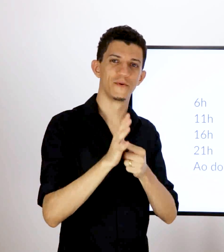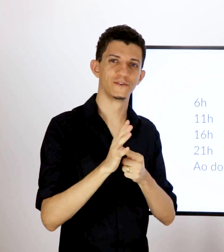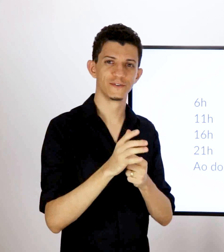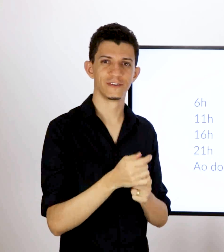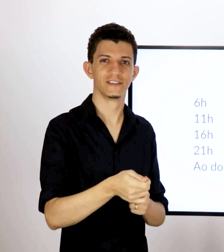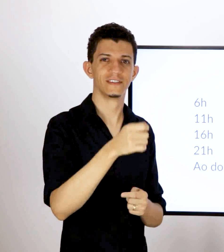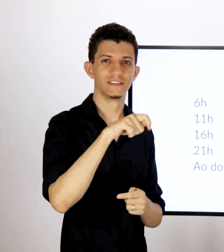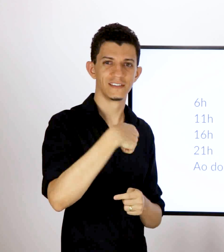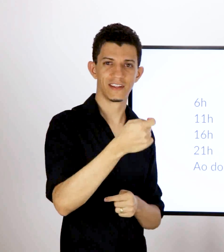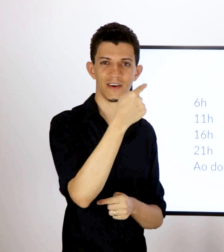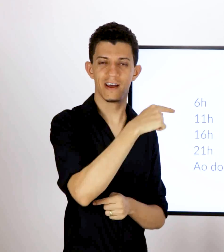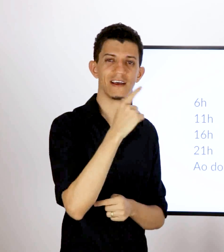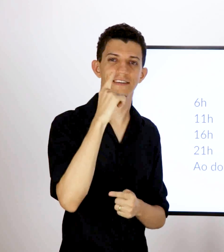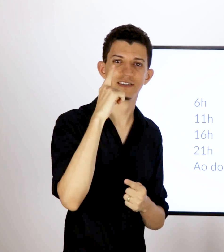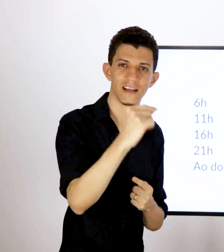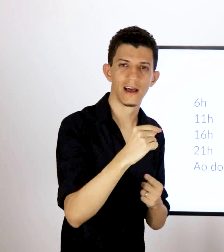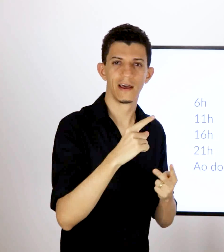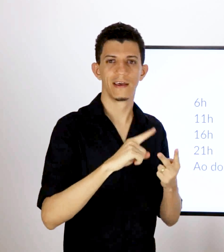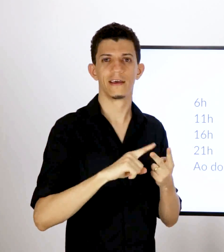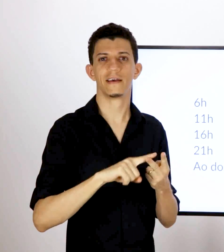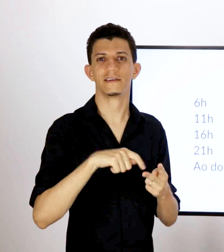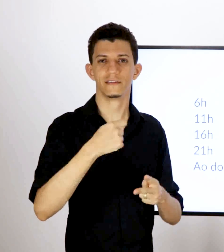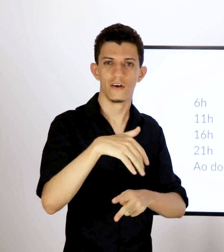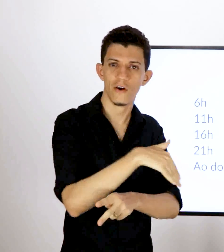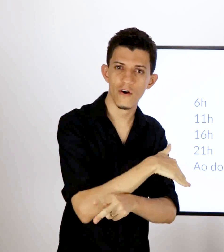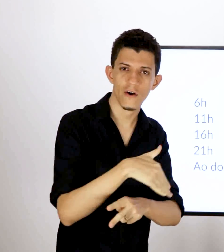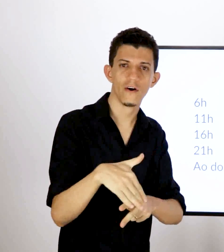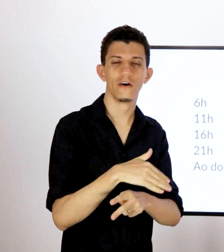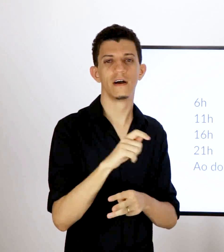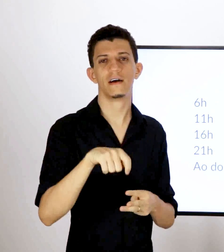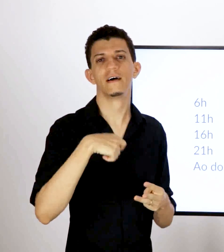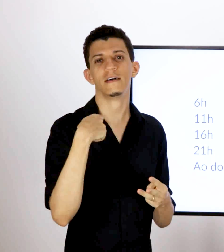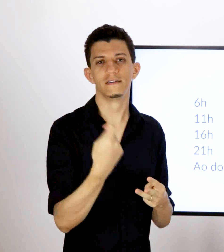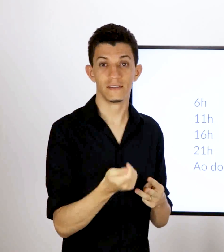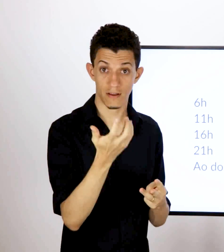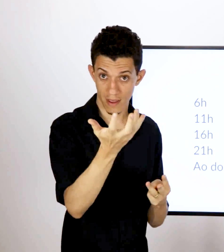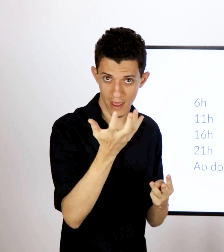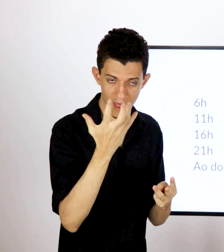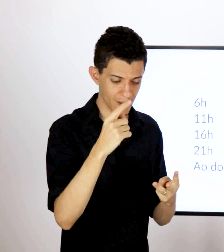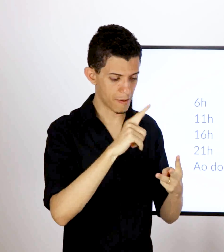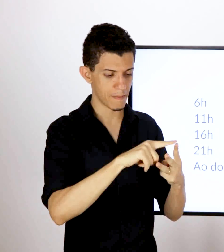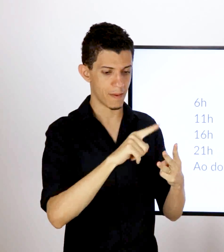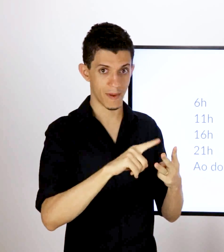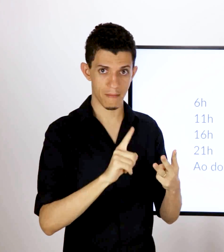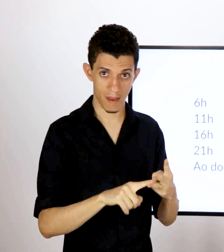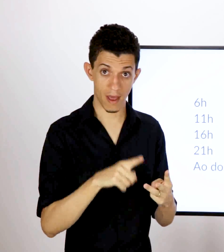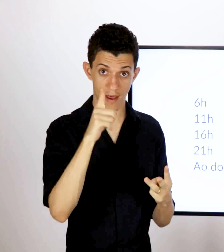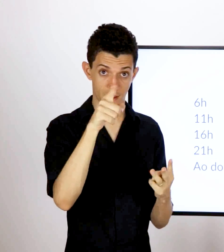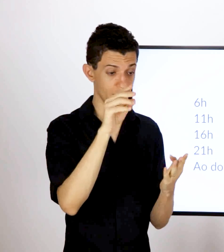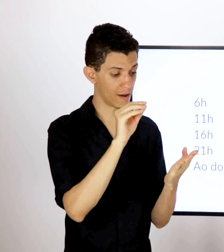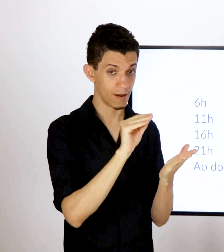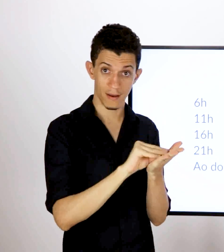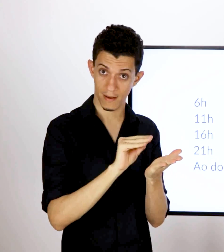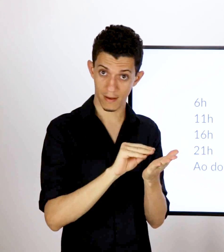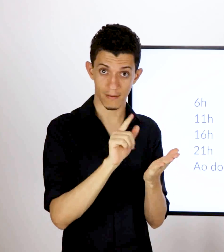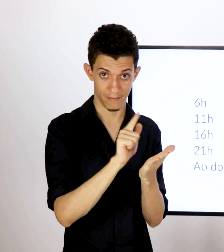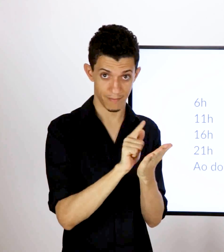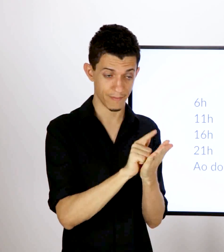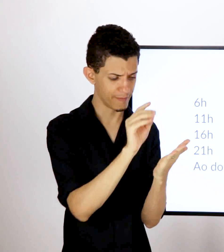antes, esses sinais, por exemplo, que eu te mostrei aqui, você treinar essa lista de sinais, colocar elas no papel, de forma organizada